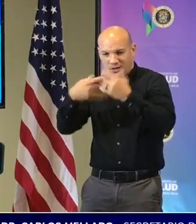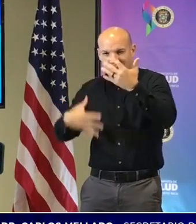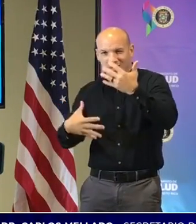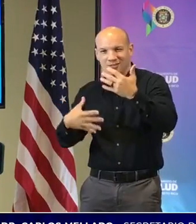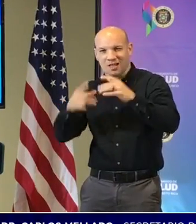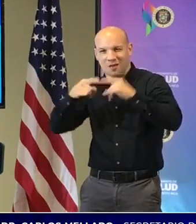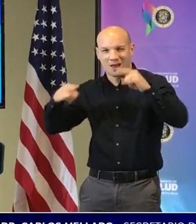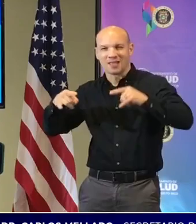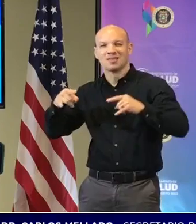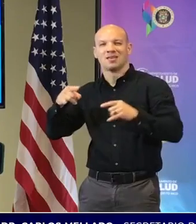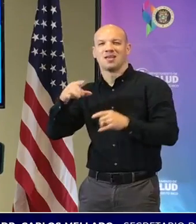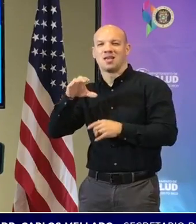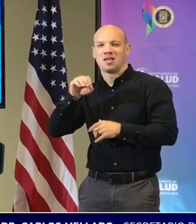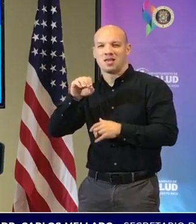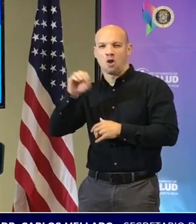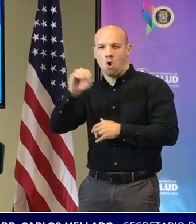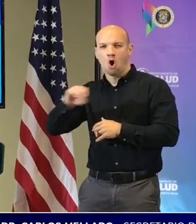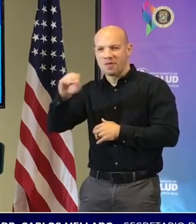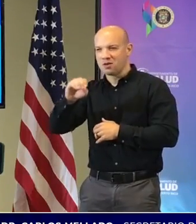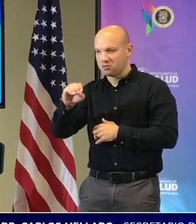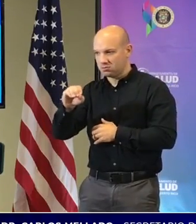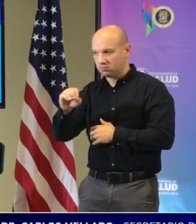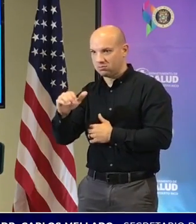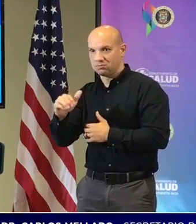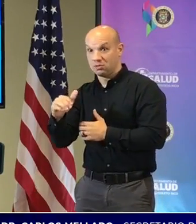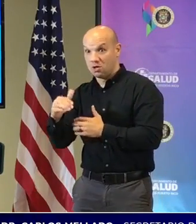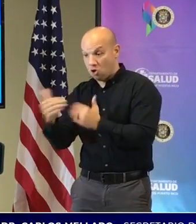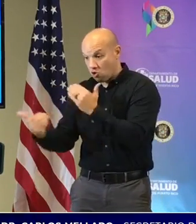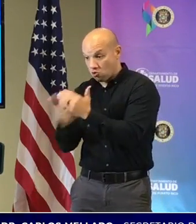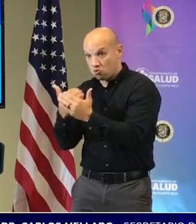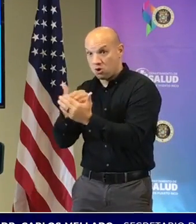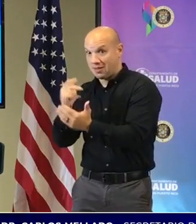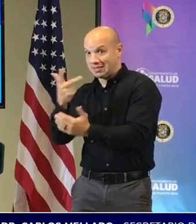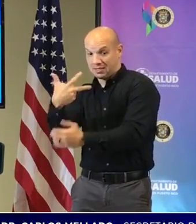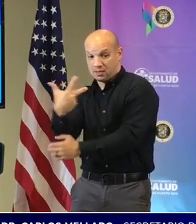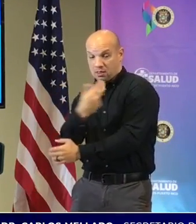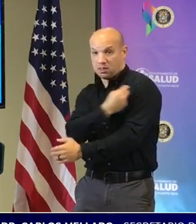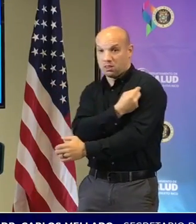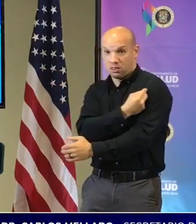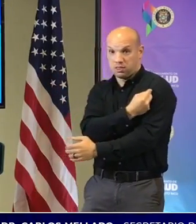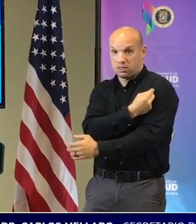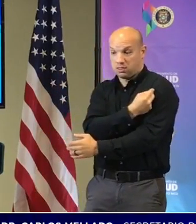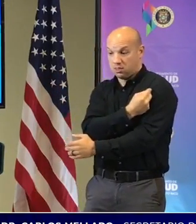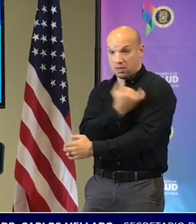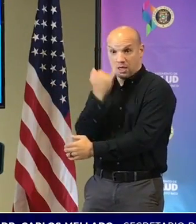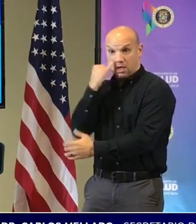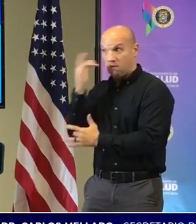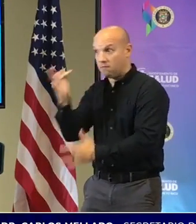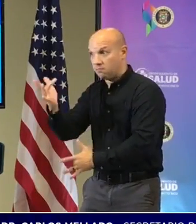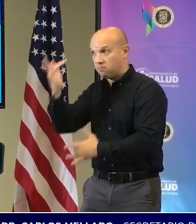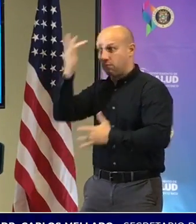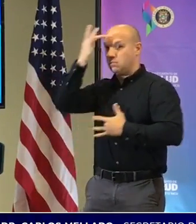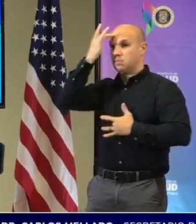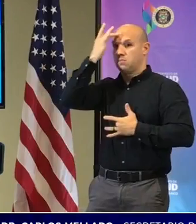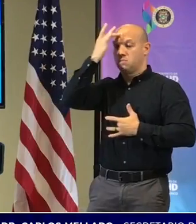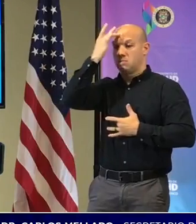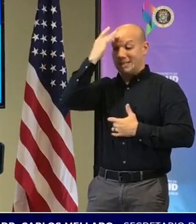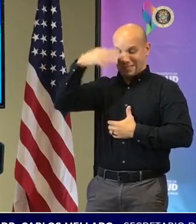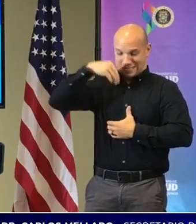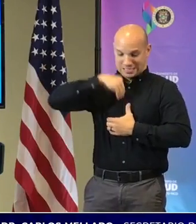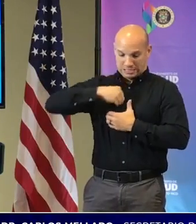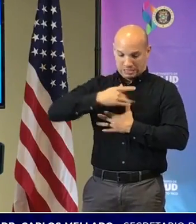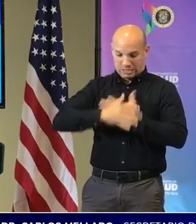pues tener la tercera dosis disminuye considerablemente la severidad del virus